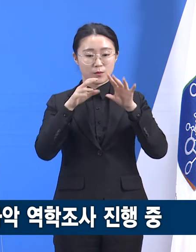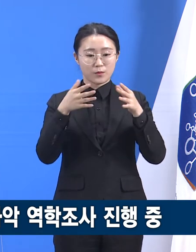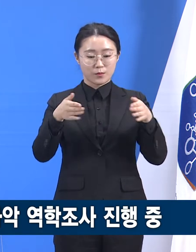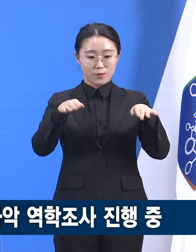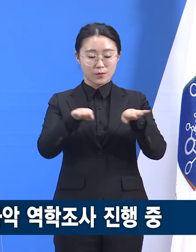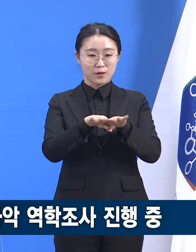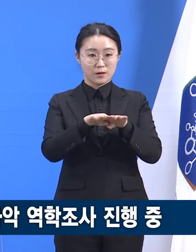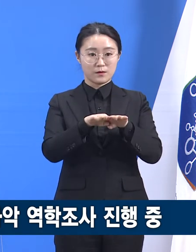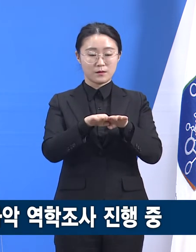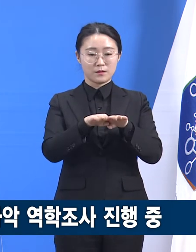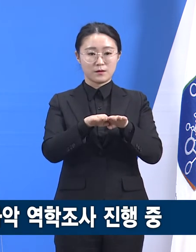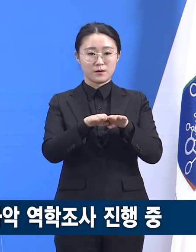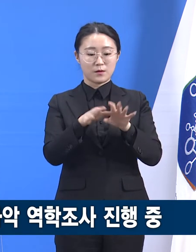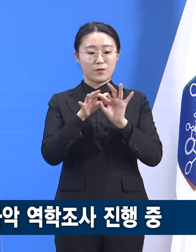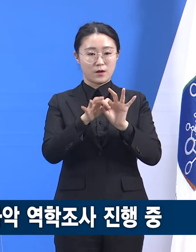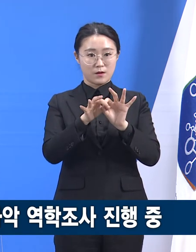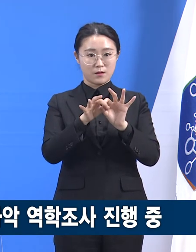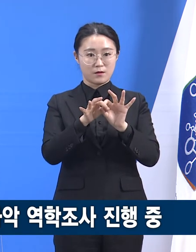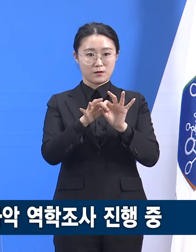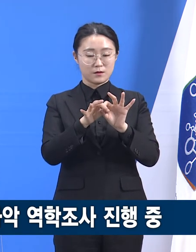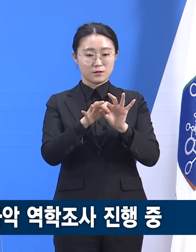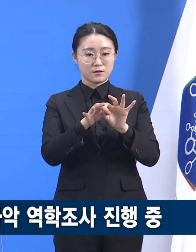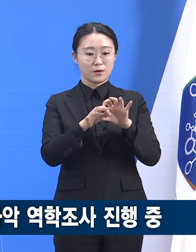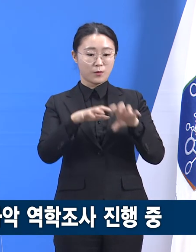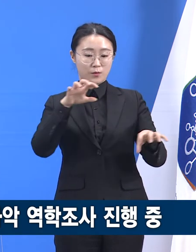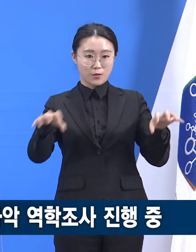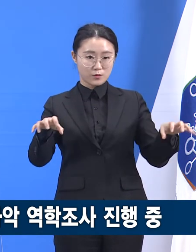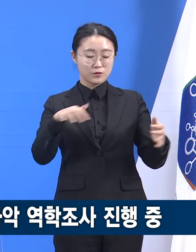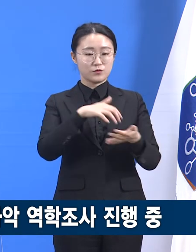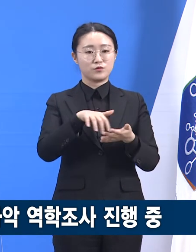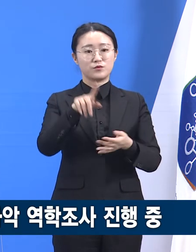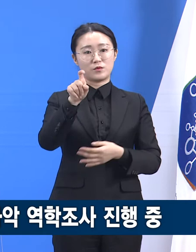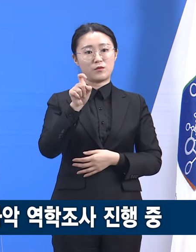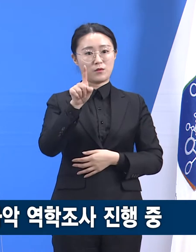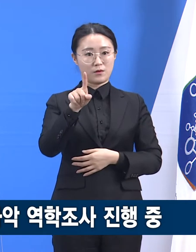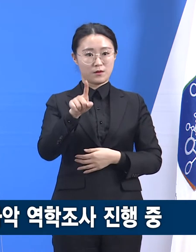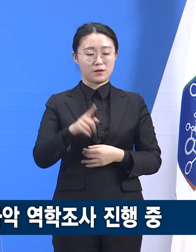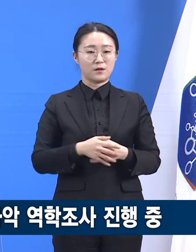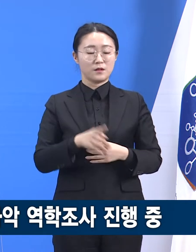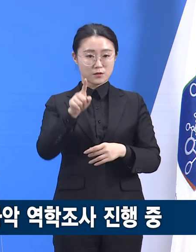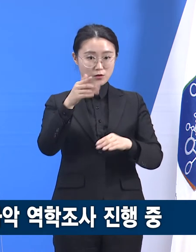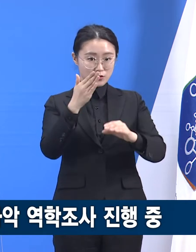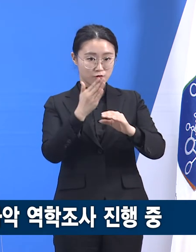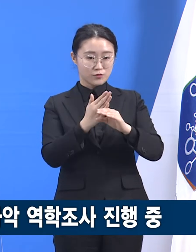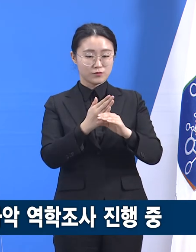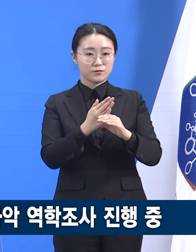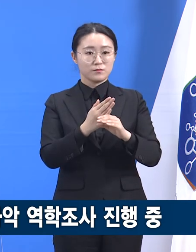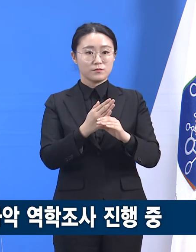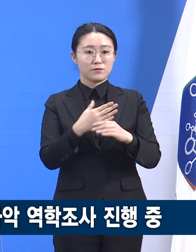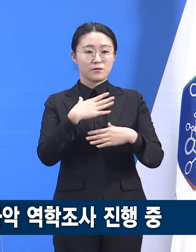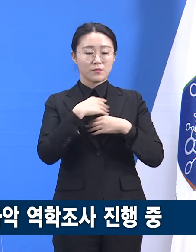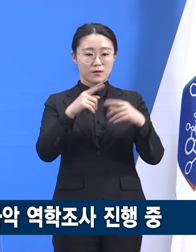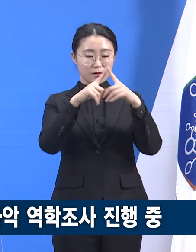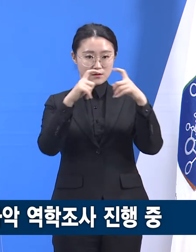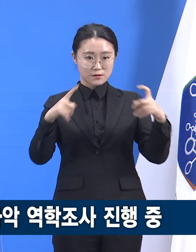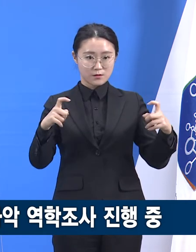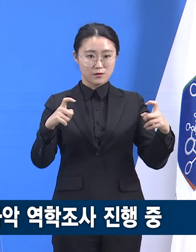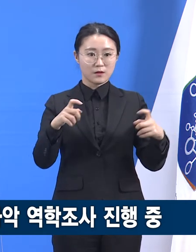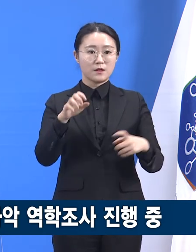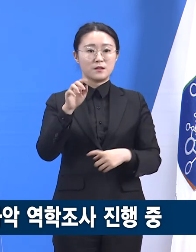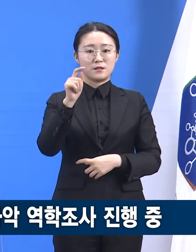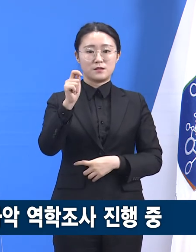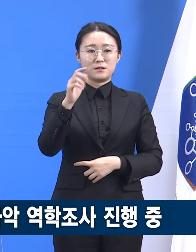총 11개소입니다. 11개 시설 중 안성 TCS 국제학교만 기숙사형으로